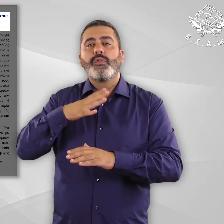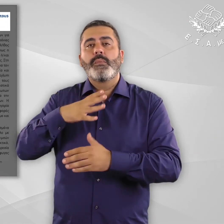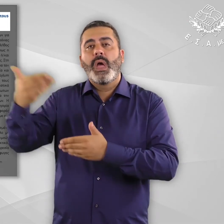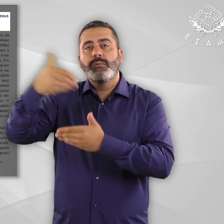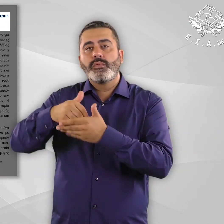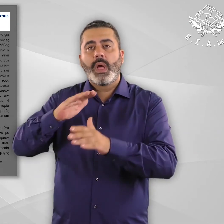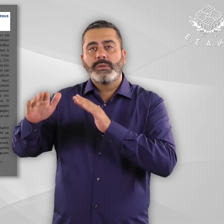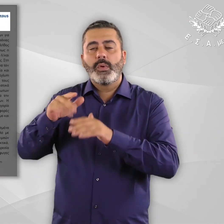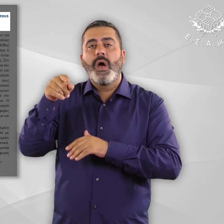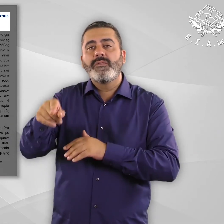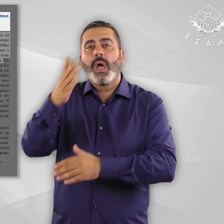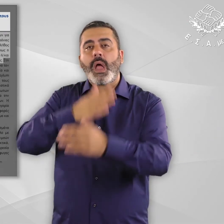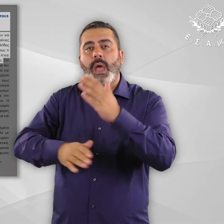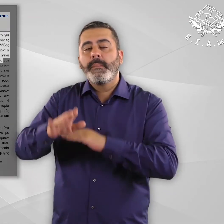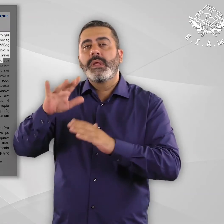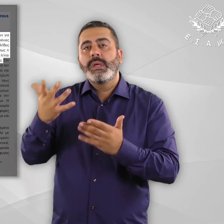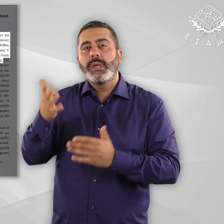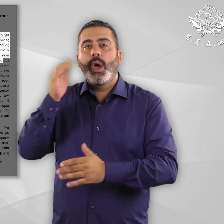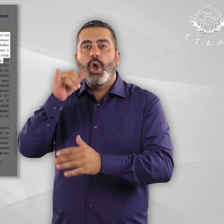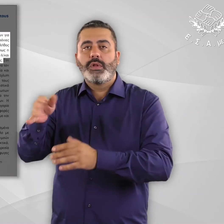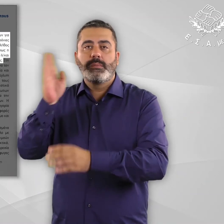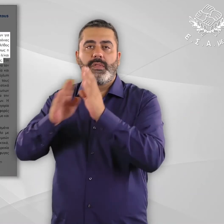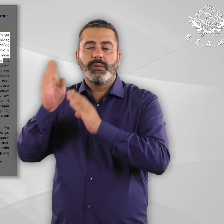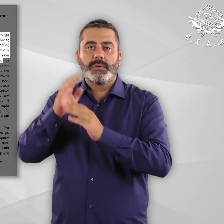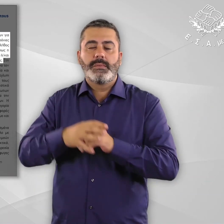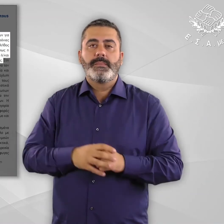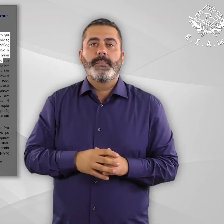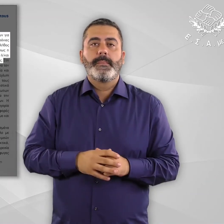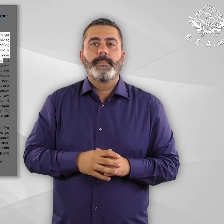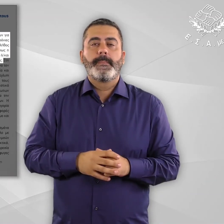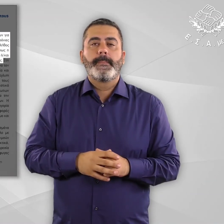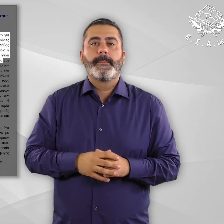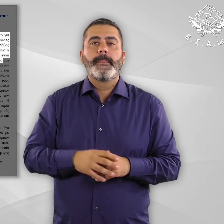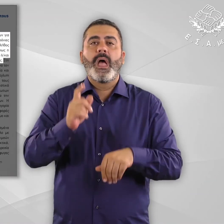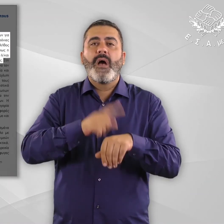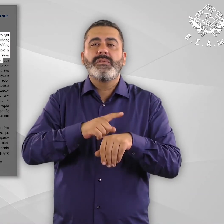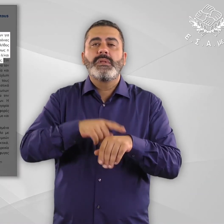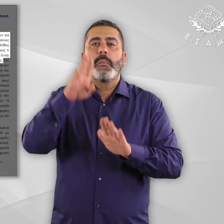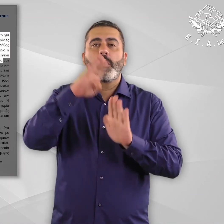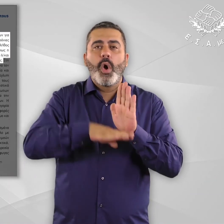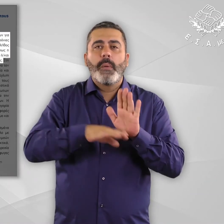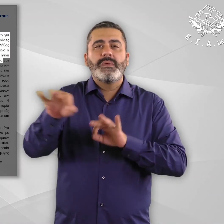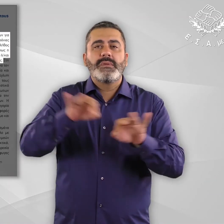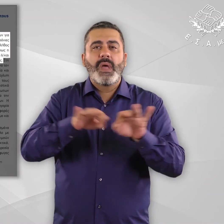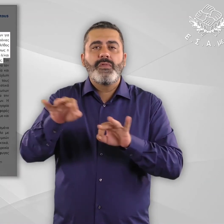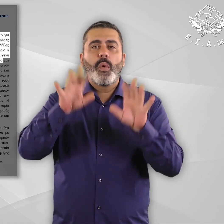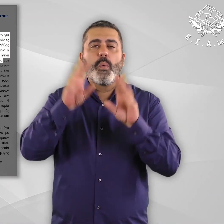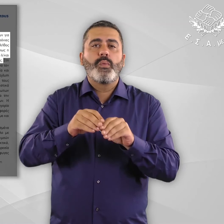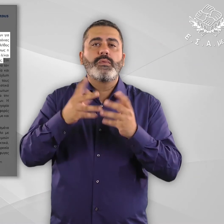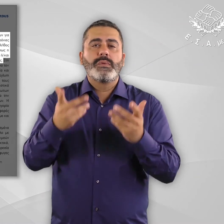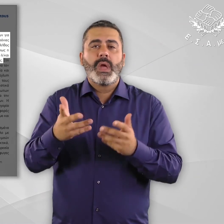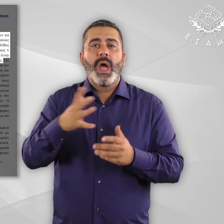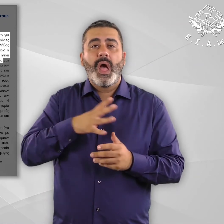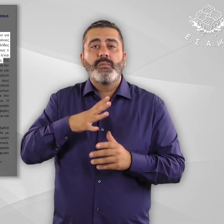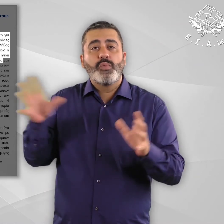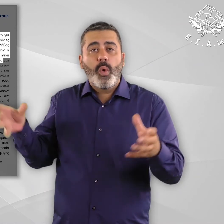αναπηρία και χρόνιες παθήσεις Ο σχεδιασμός και η υλοποίηση πολιτικών και προγραμμάτων για τους πρόσφυγες και τους αιτούντες